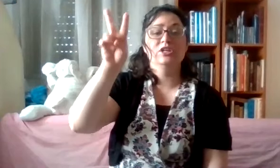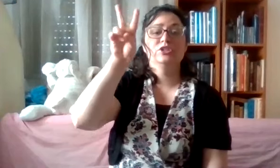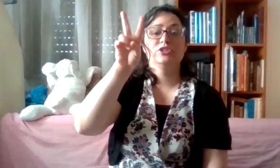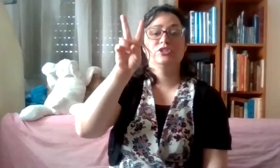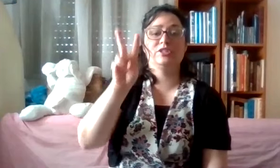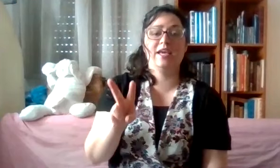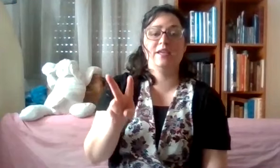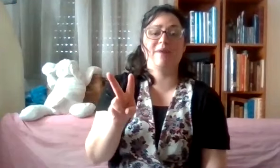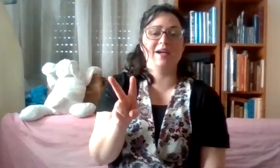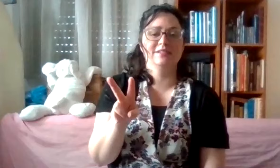שני מה?